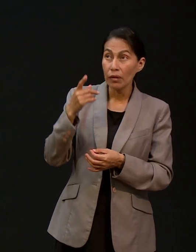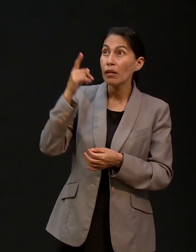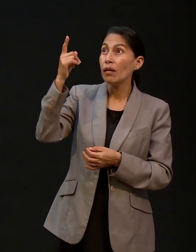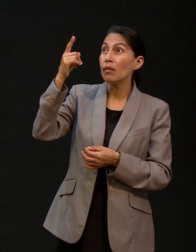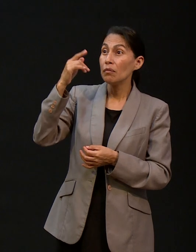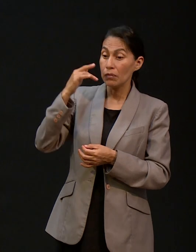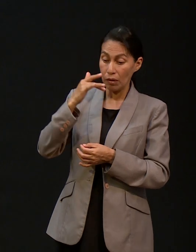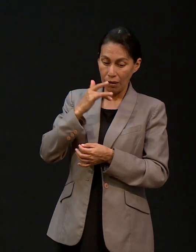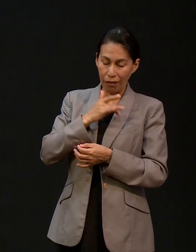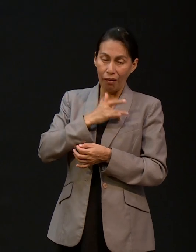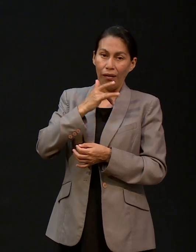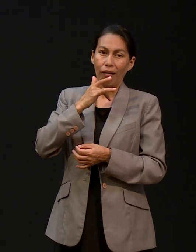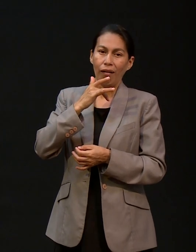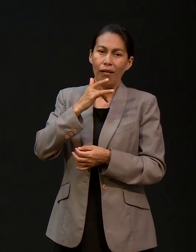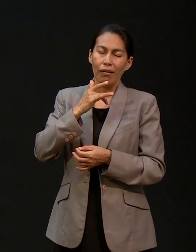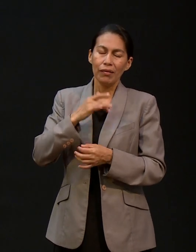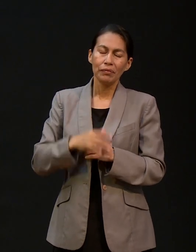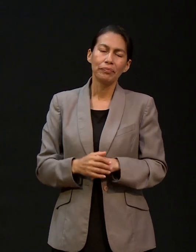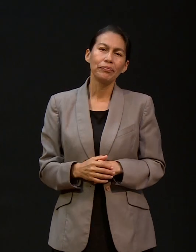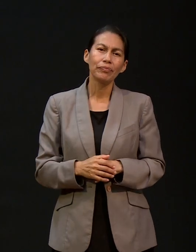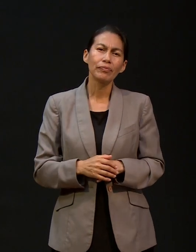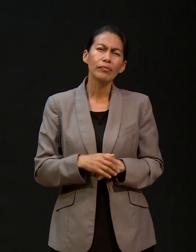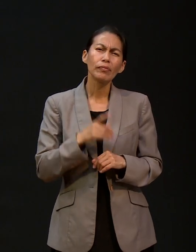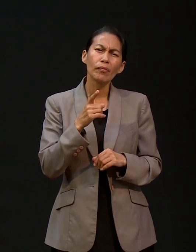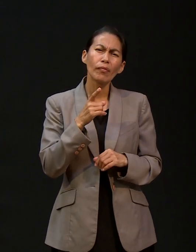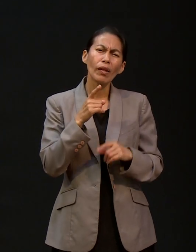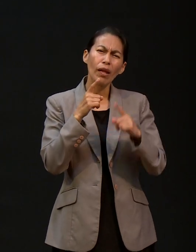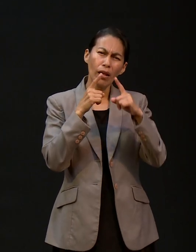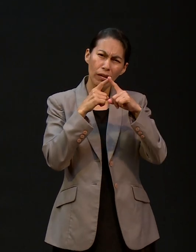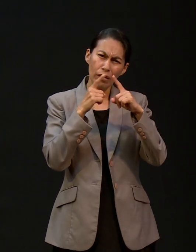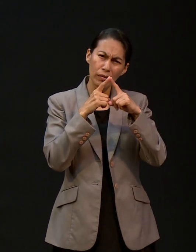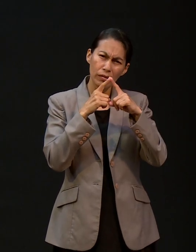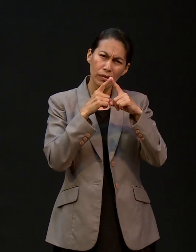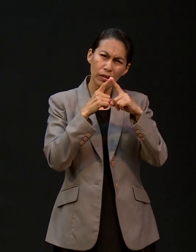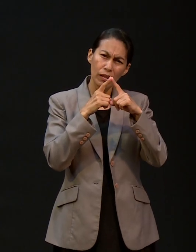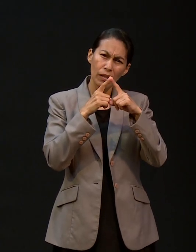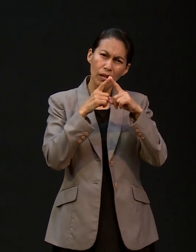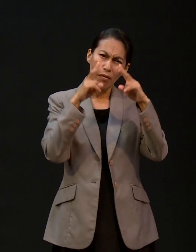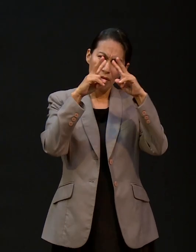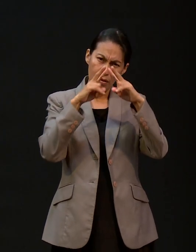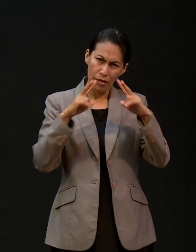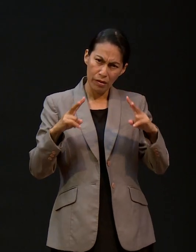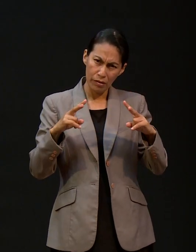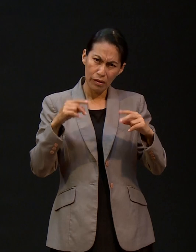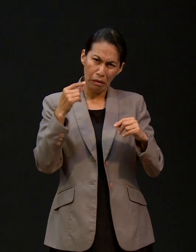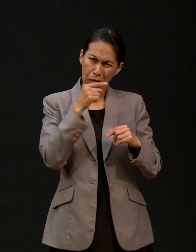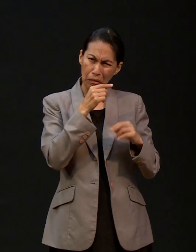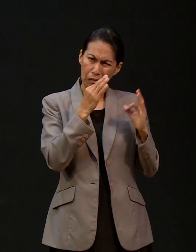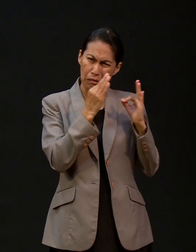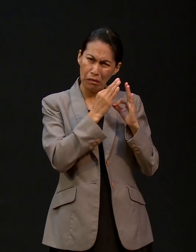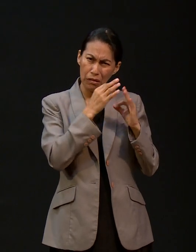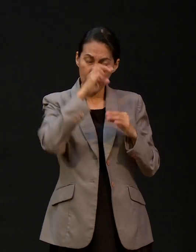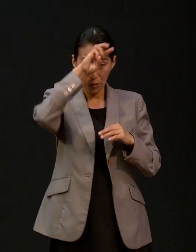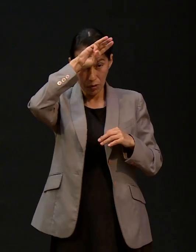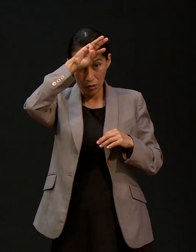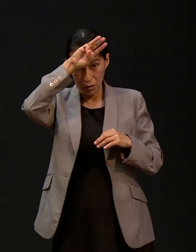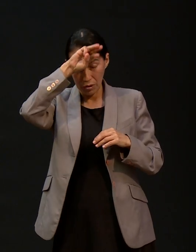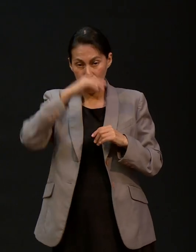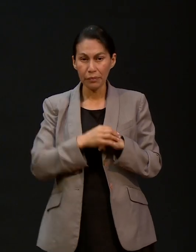logró impactar mi corazón, yo recuerdo, con un sermón, un sermón en la iglesia donde asistíamos, a la iglesia de Vallarta, aquí en la